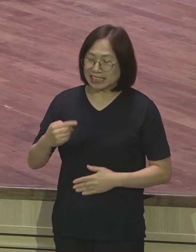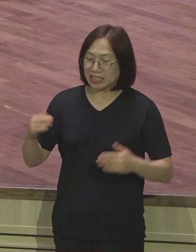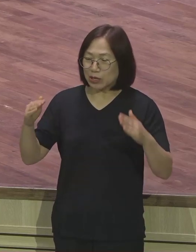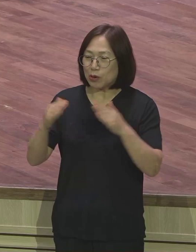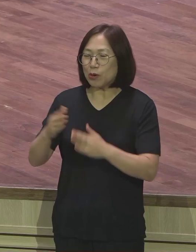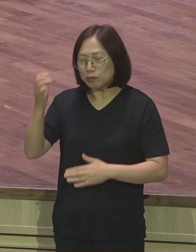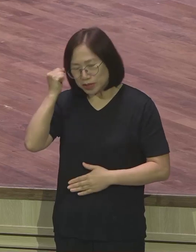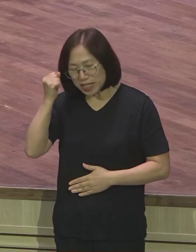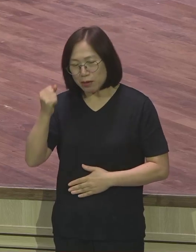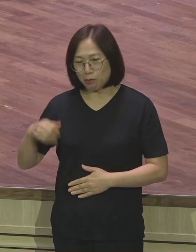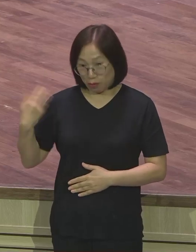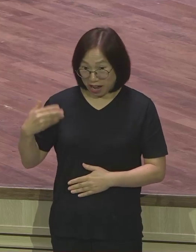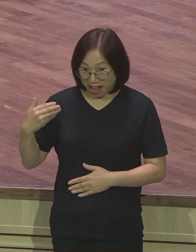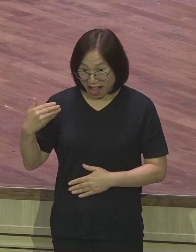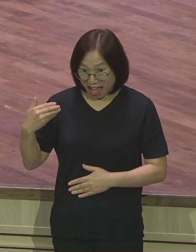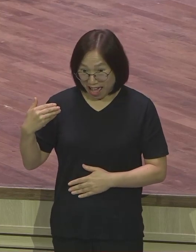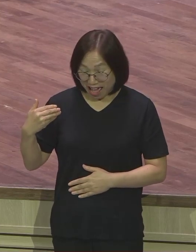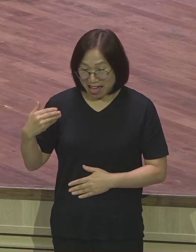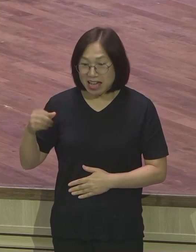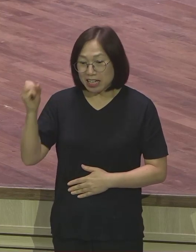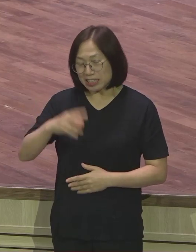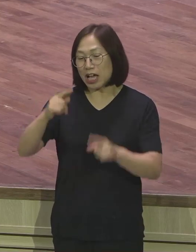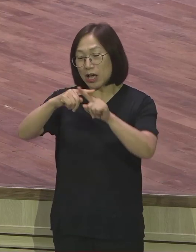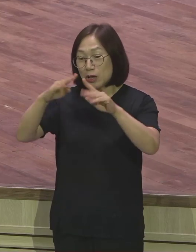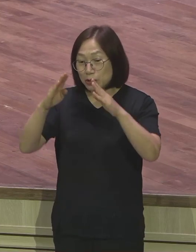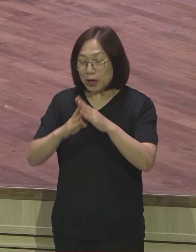그래서 이제 교회 랩몬트들 따라서 호텔로 가고 있다고